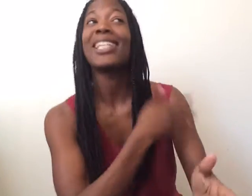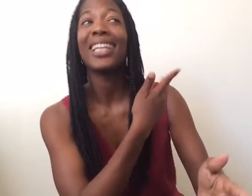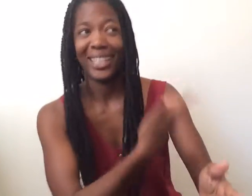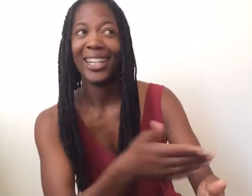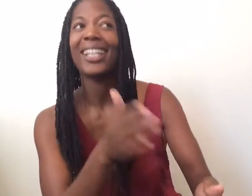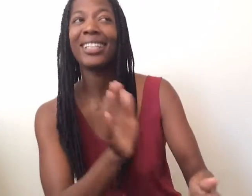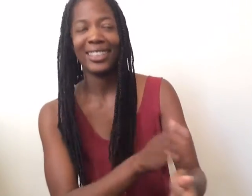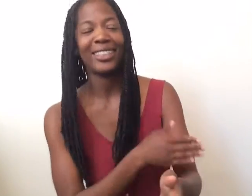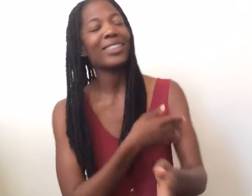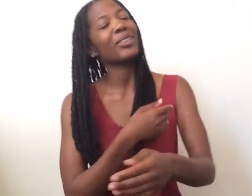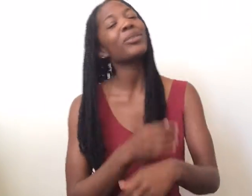cantando, oh